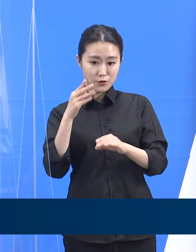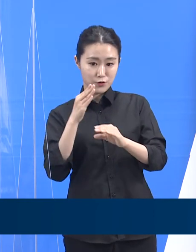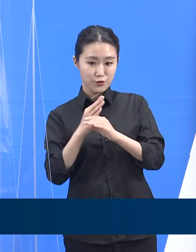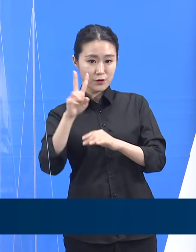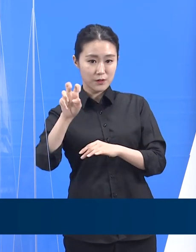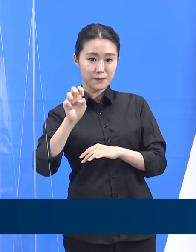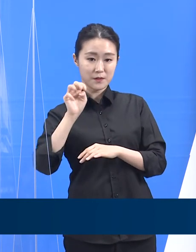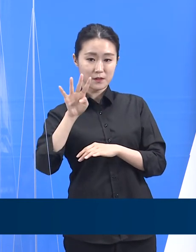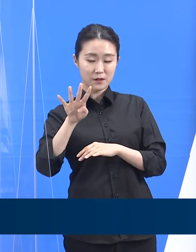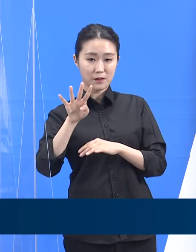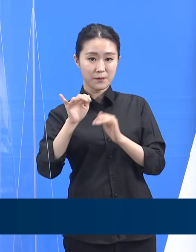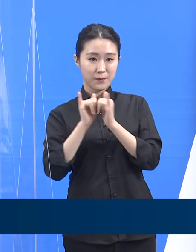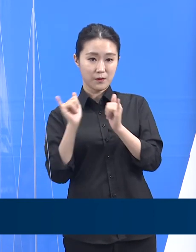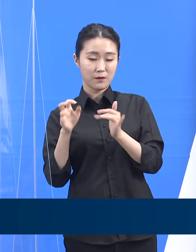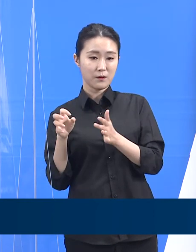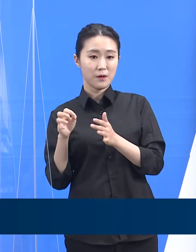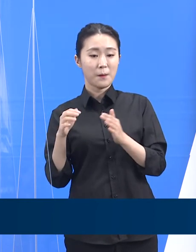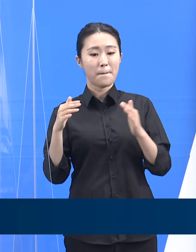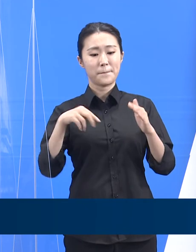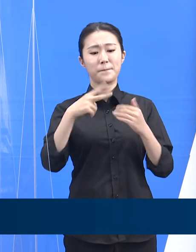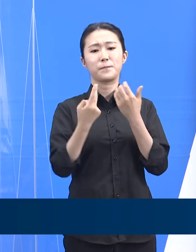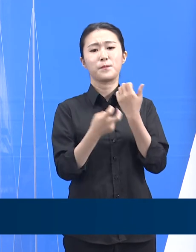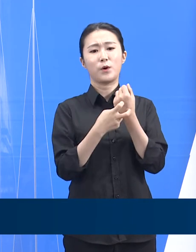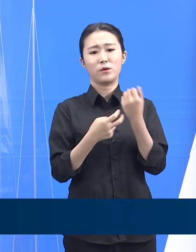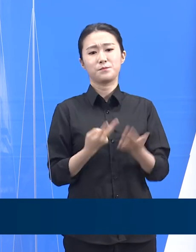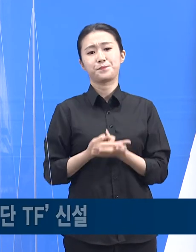또한 124명은 격리 해제 조치되었습니다.